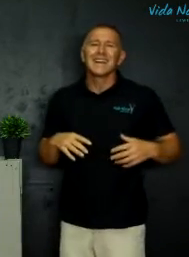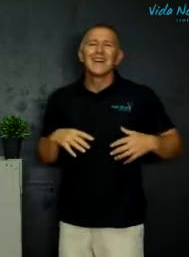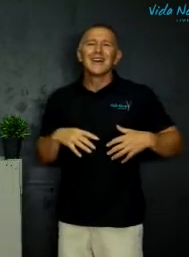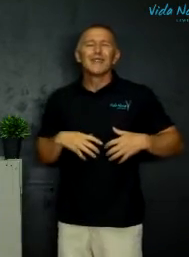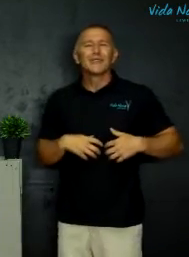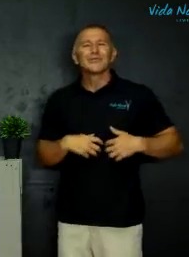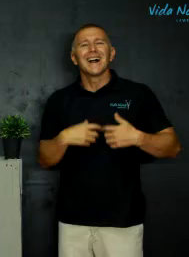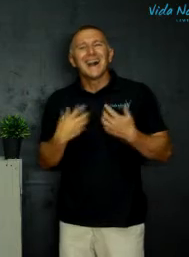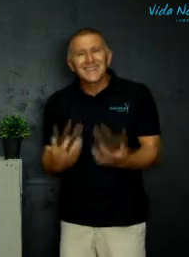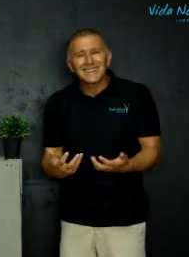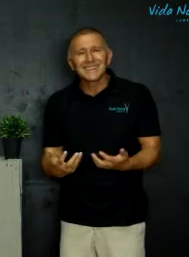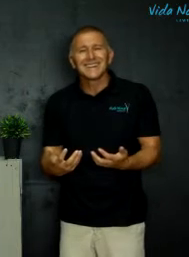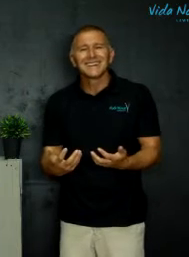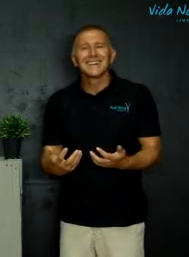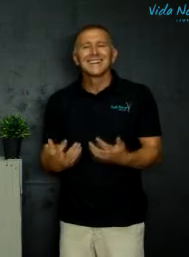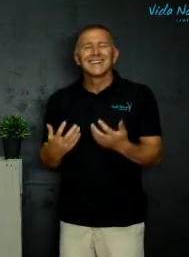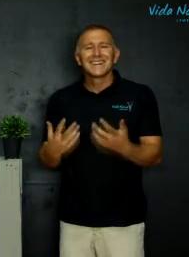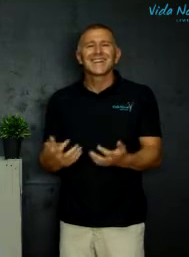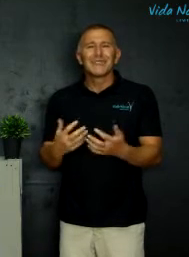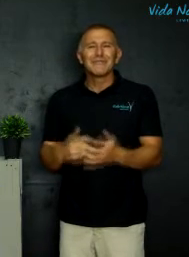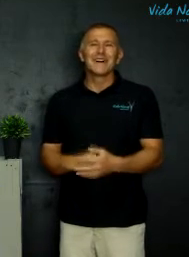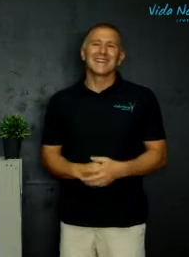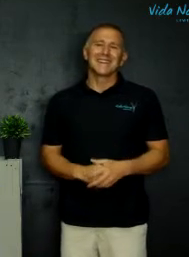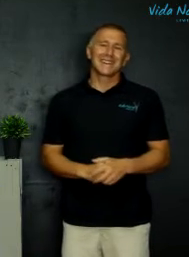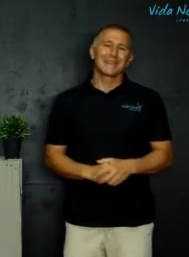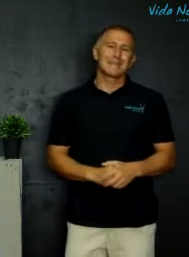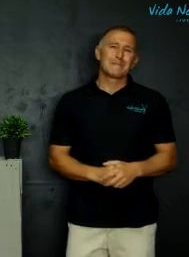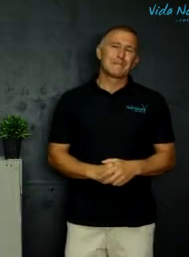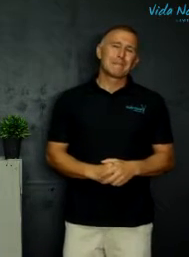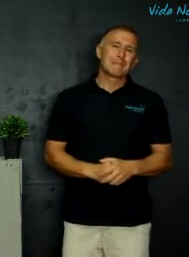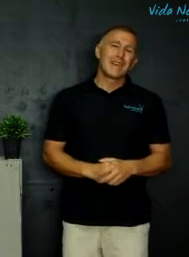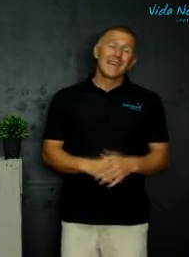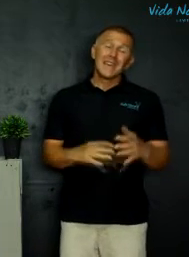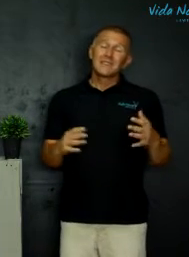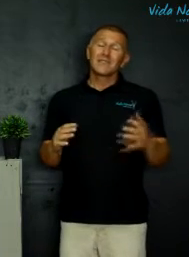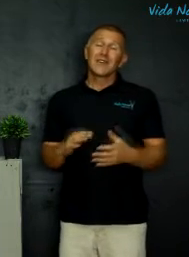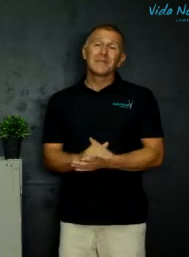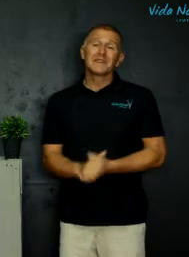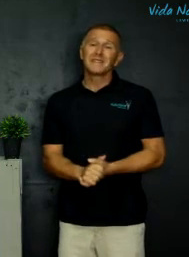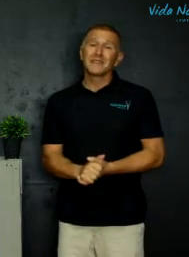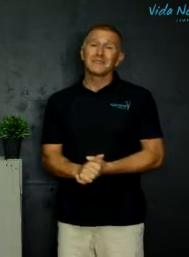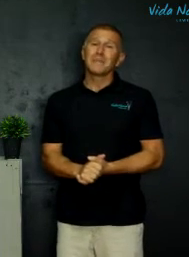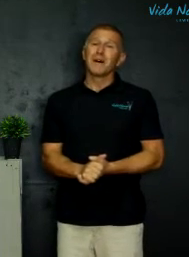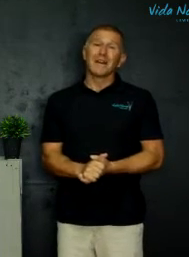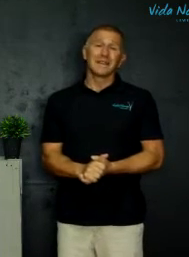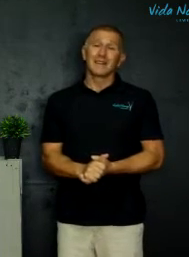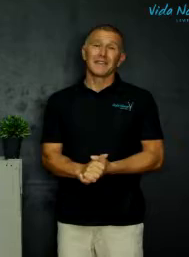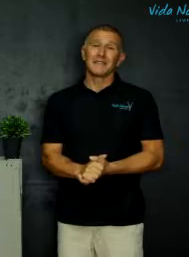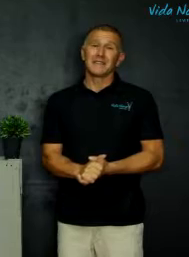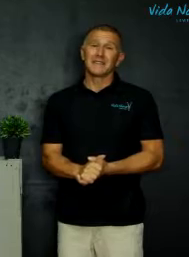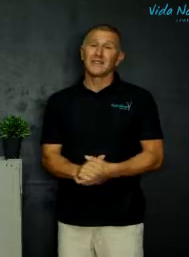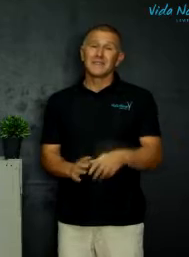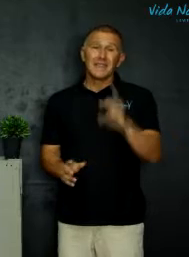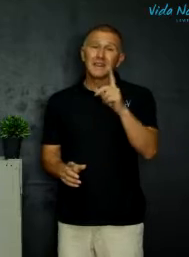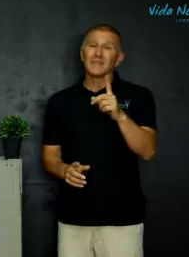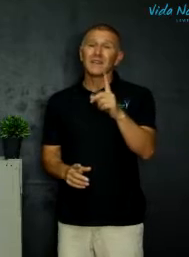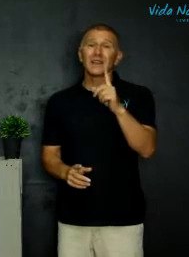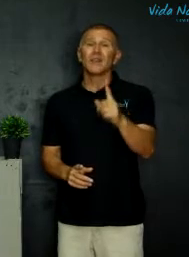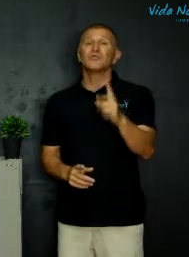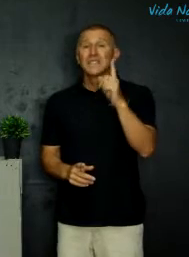wat ons harte kan verander iets wat al my gesê het wat my baie getref het is daar is een ding wat die coach